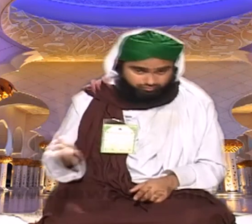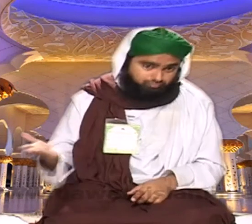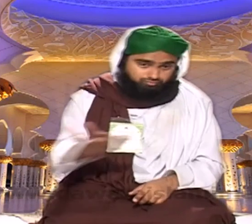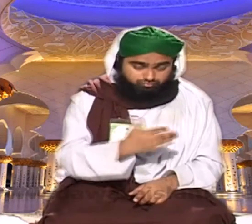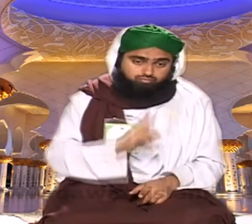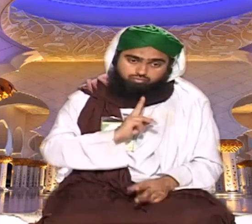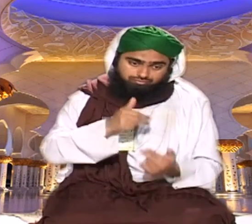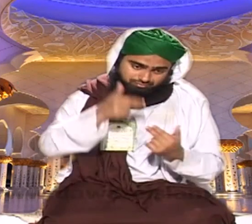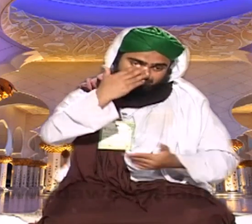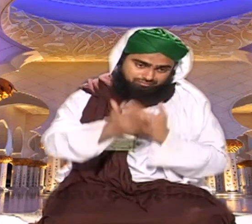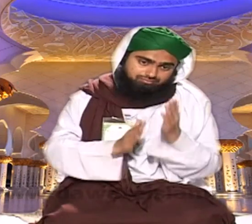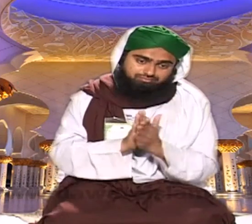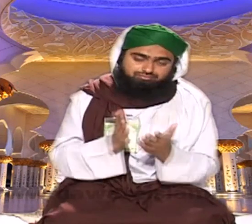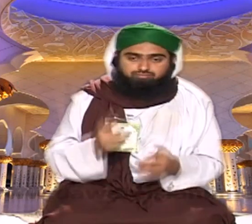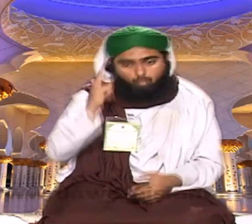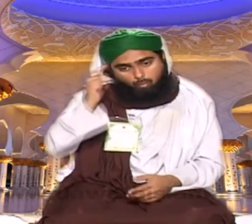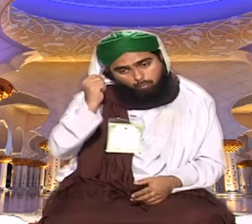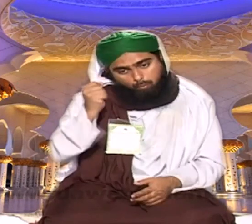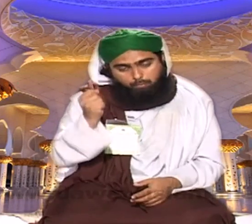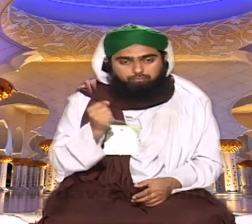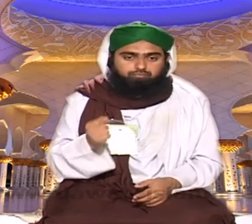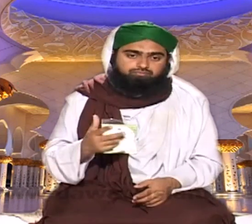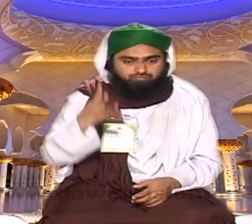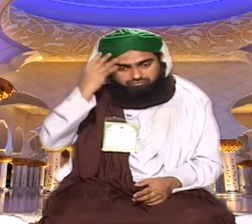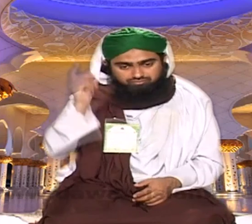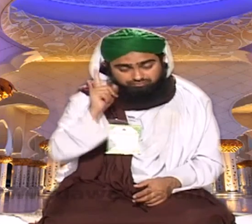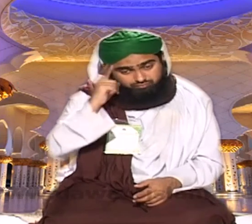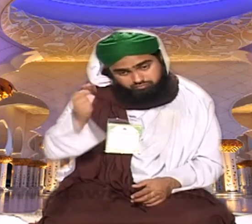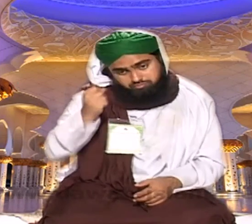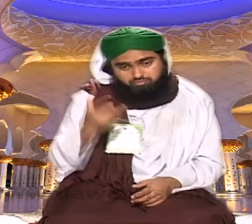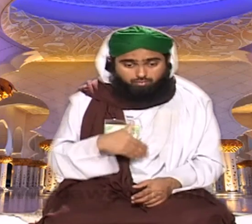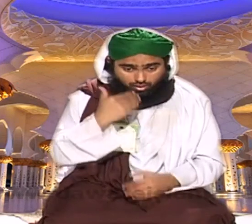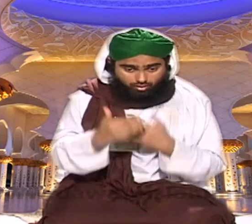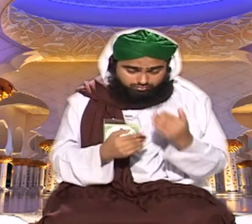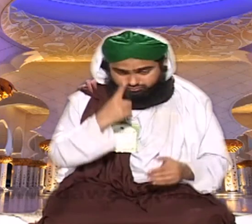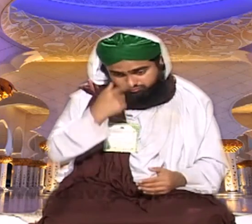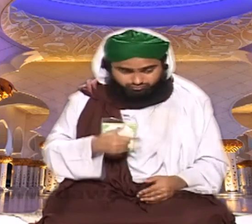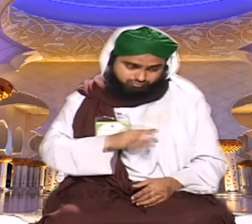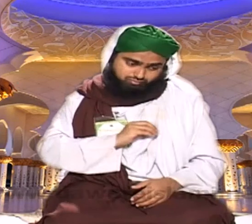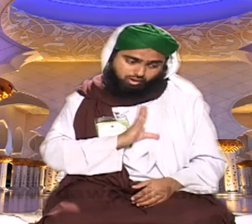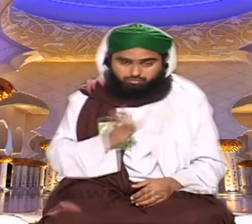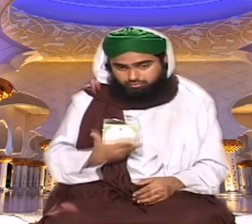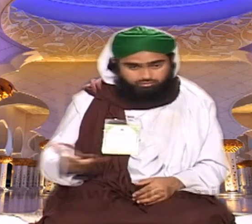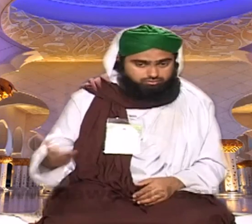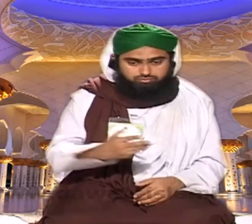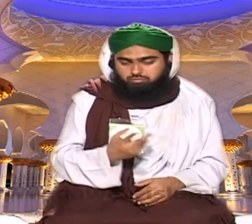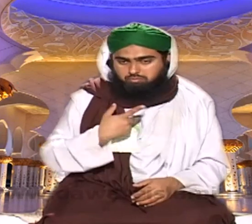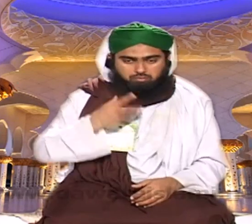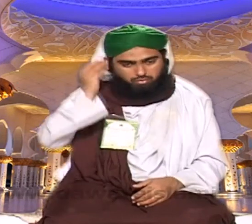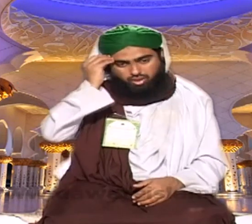کرنے یاد کرنے اور ان طریقوں کو اگر انشاءاللہ آپ عمل کریں گے میں نہیں سمجھتا کہ جتنی میری آواز جہاں تک